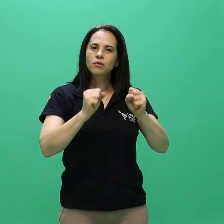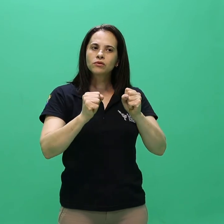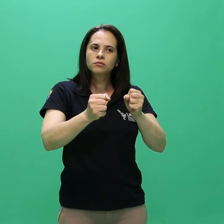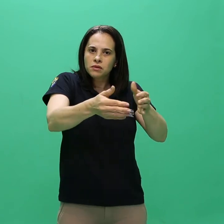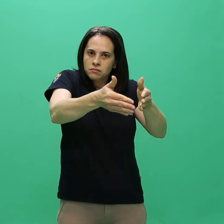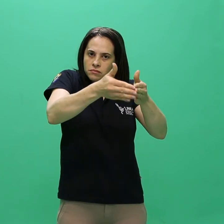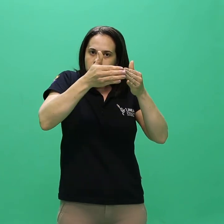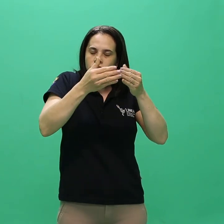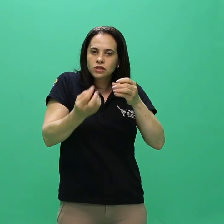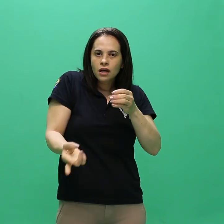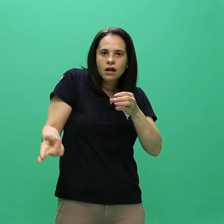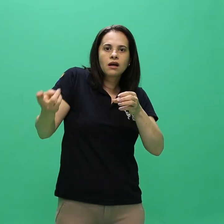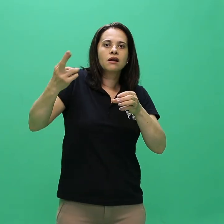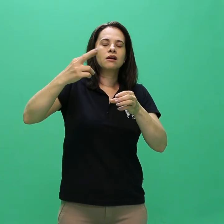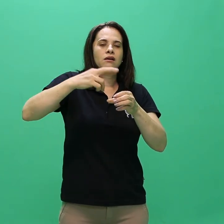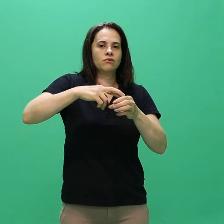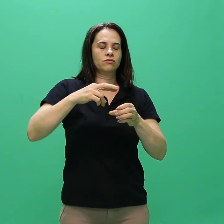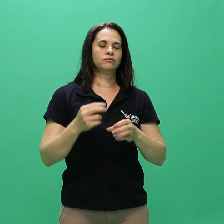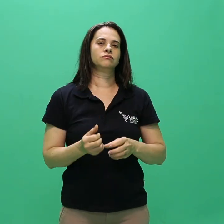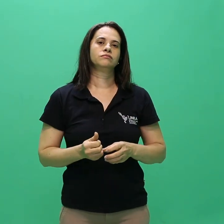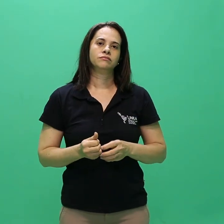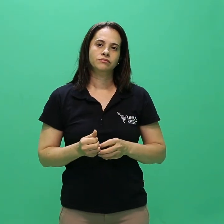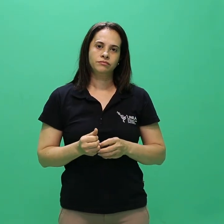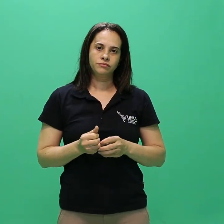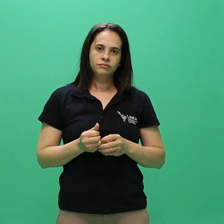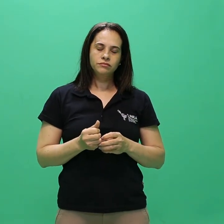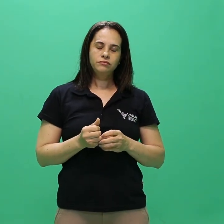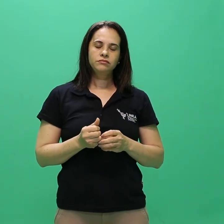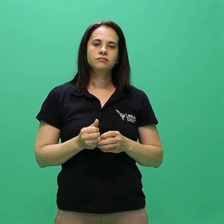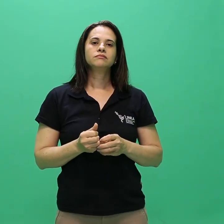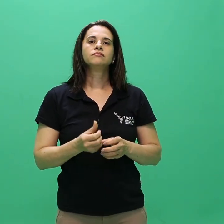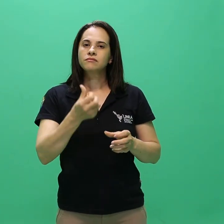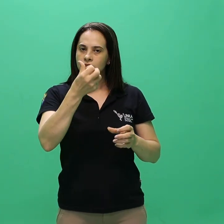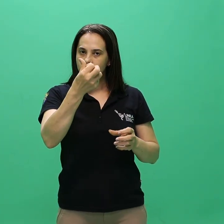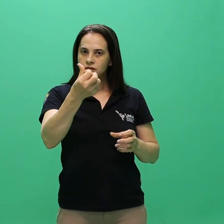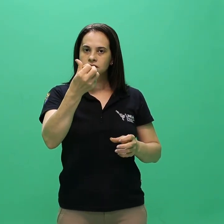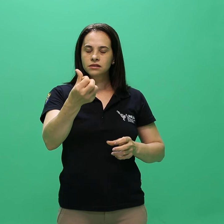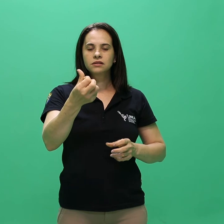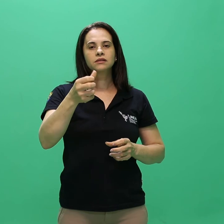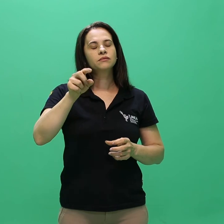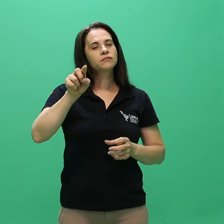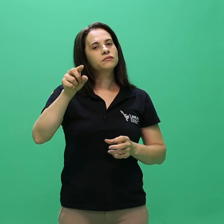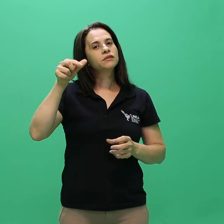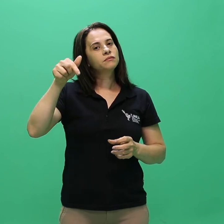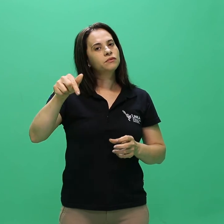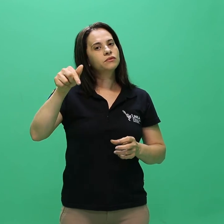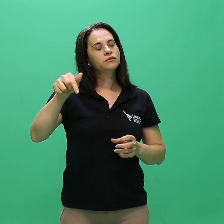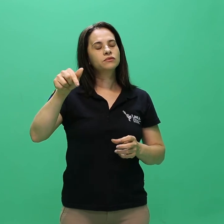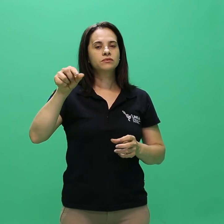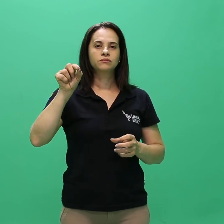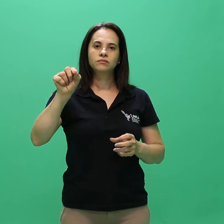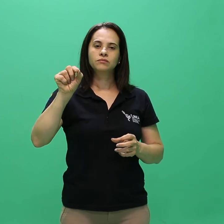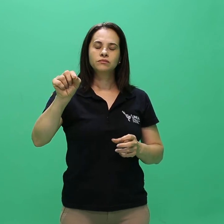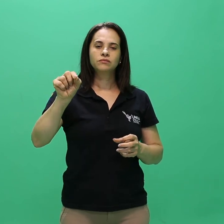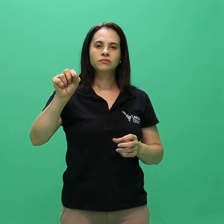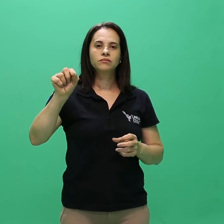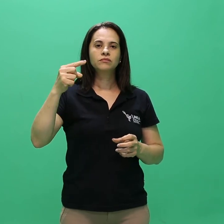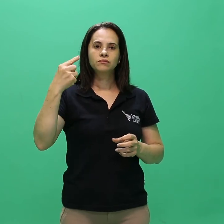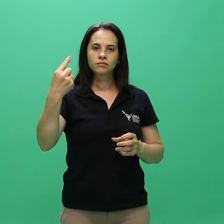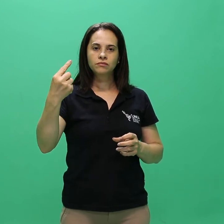recurso pelos candidatos. 6.7 7.1 Caberá